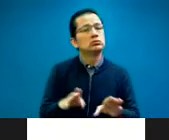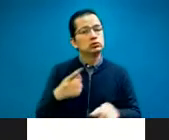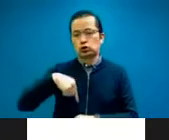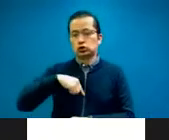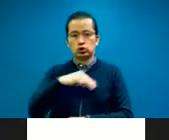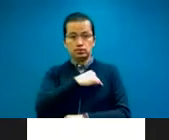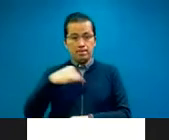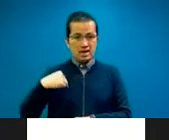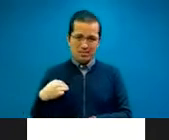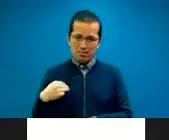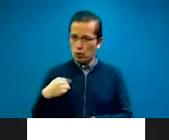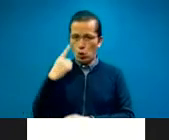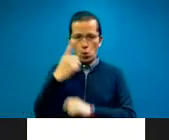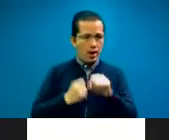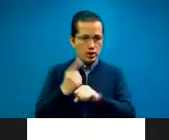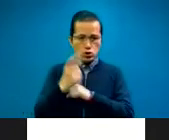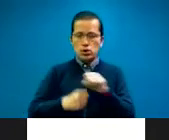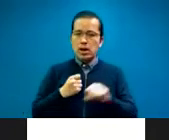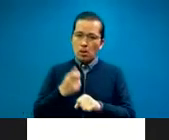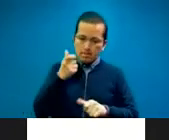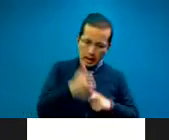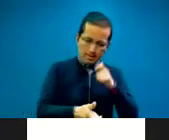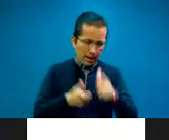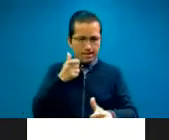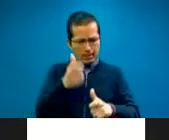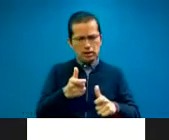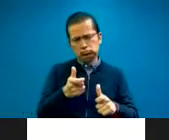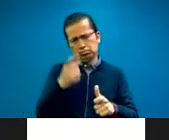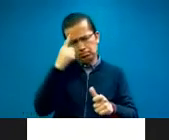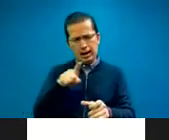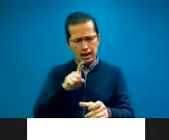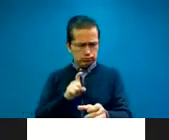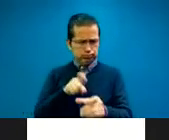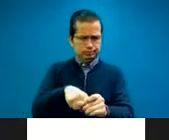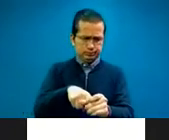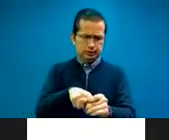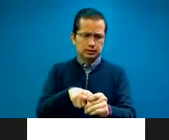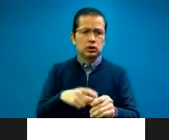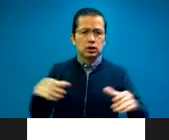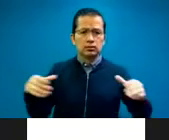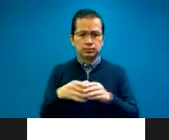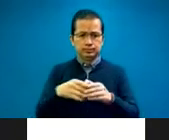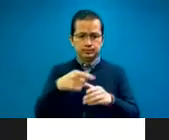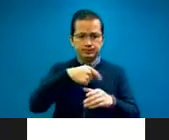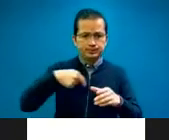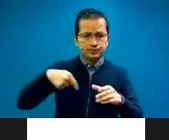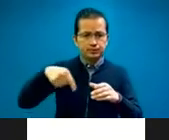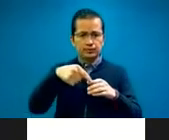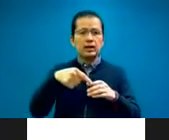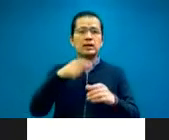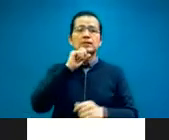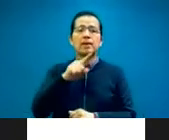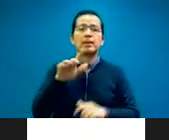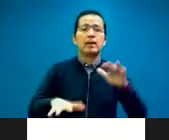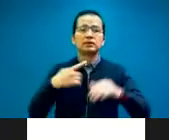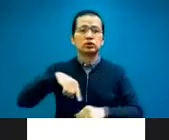de lo que recibe como cuotas en algunos eventos, capacitaciones,